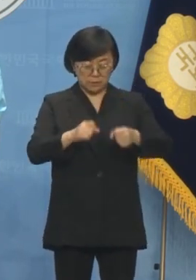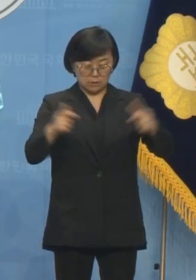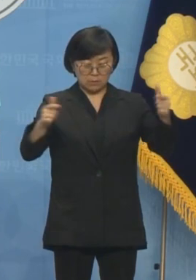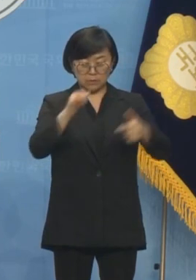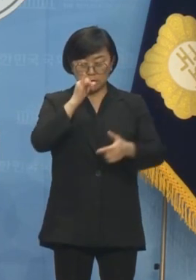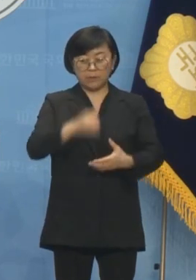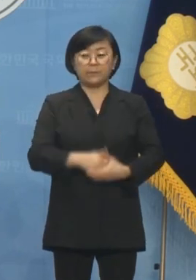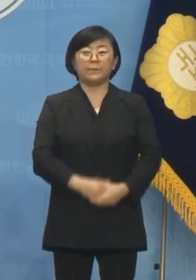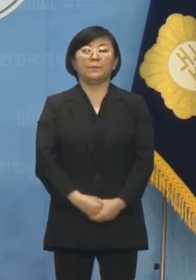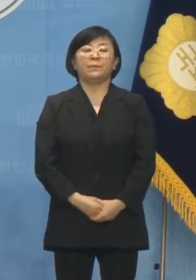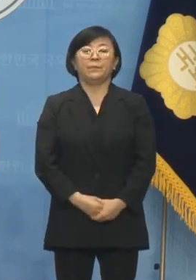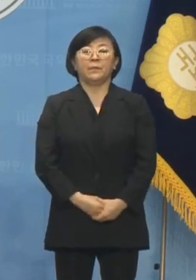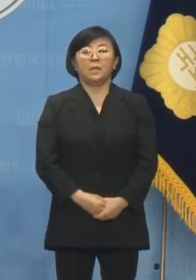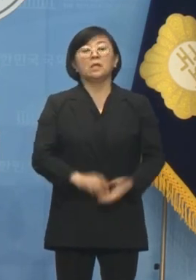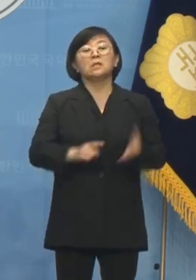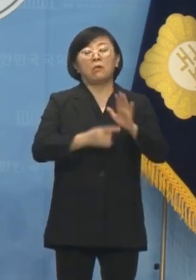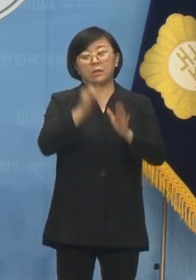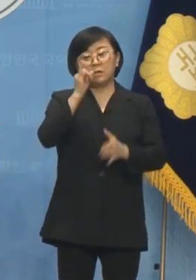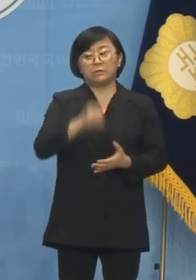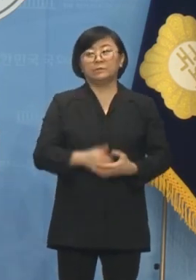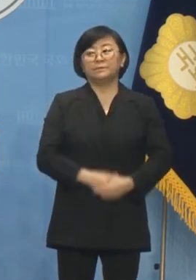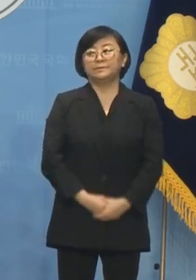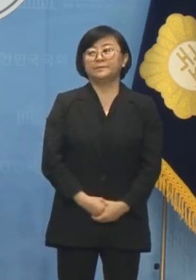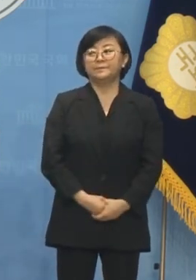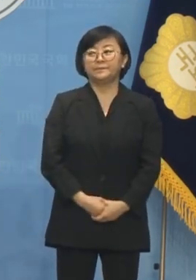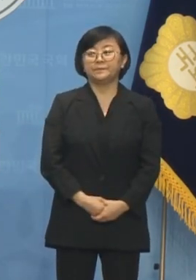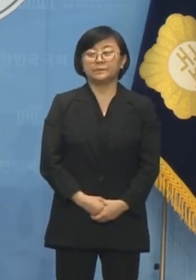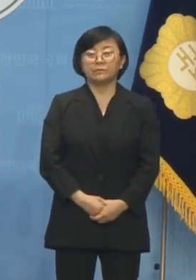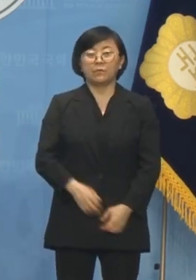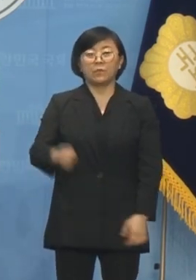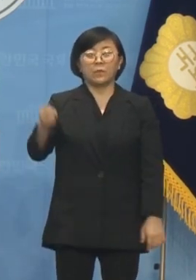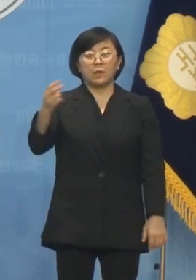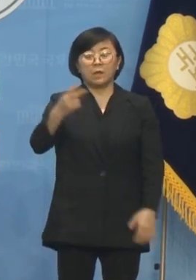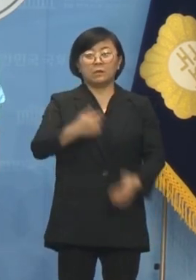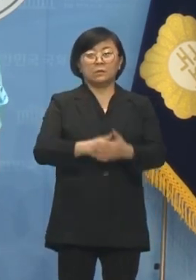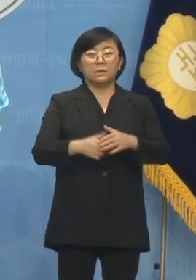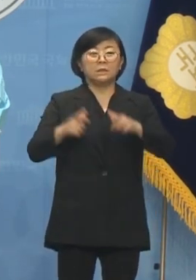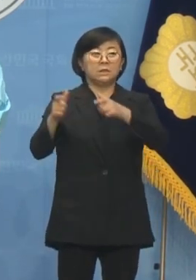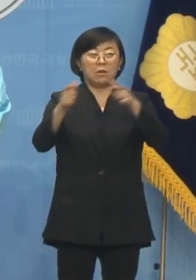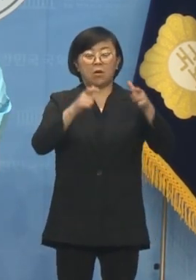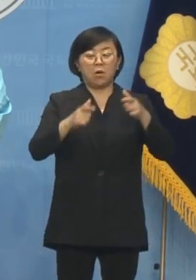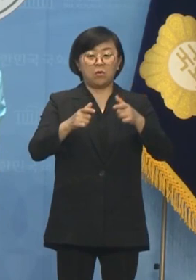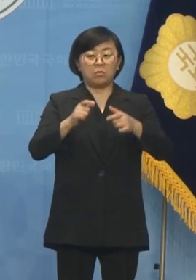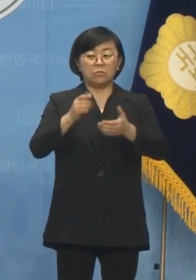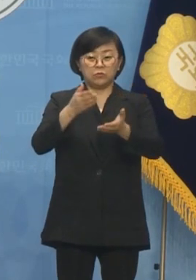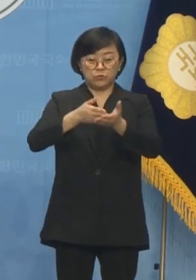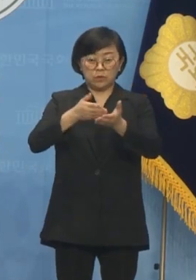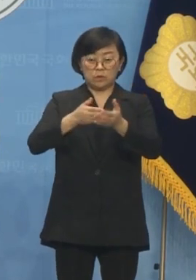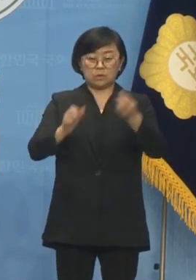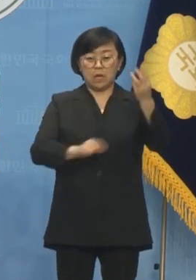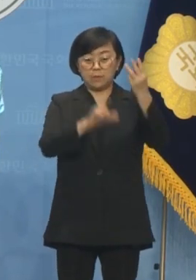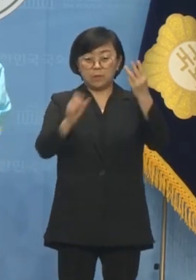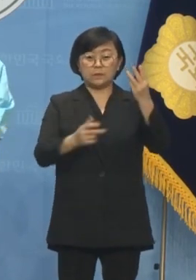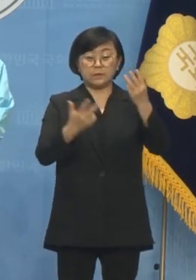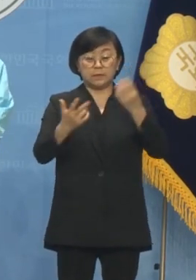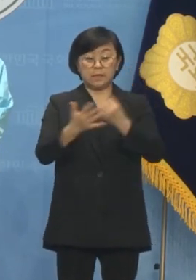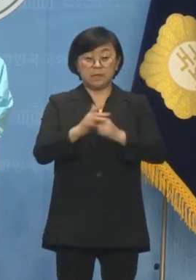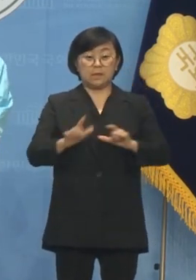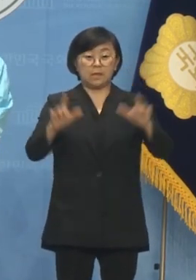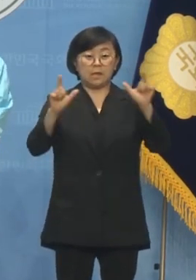있다라고 기사가 됐습니다. 그리고 동네 지역언론에서도 3월 7일 날